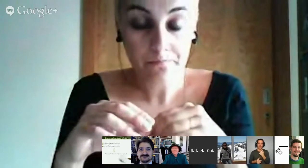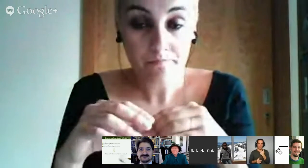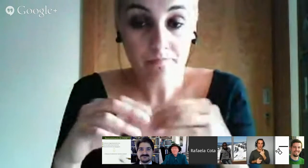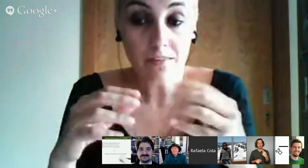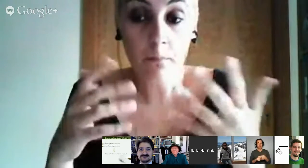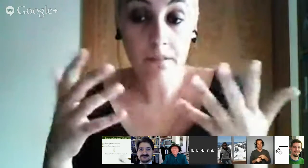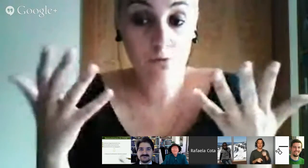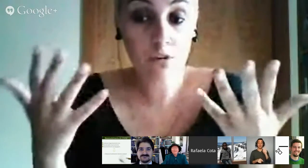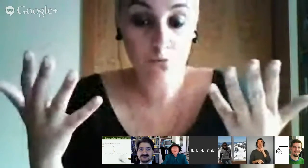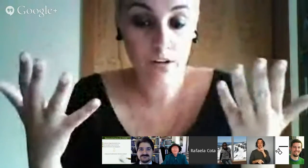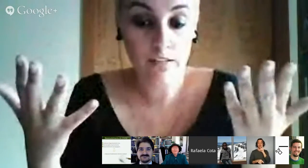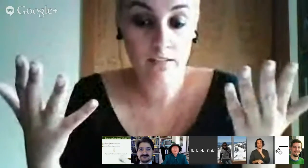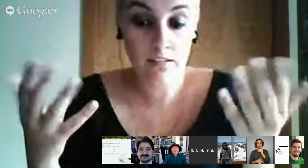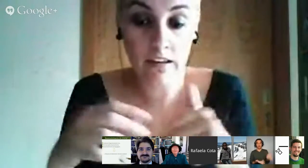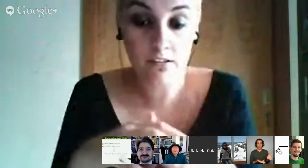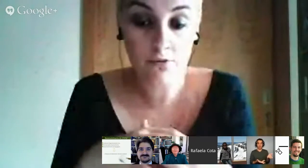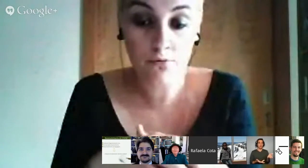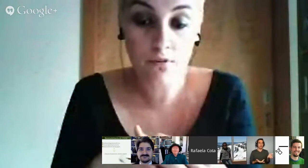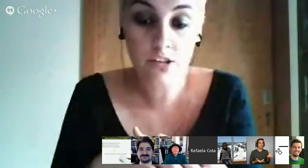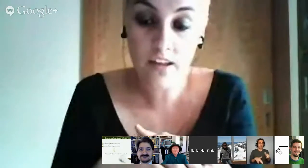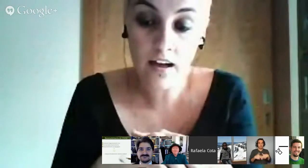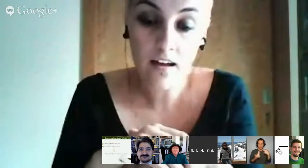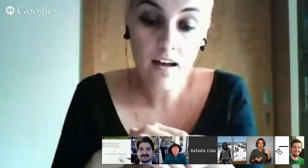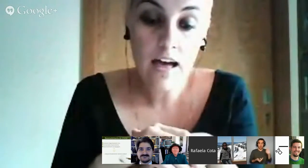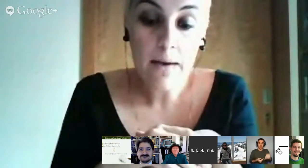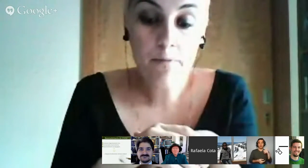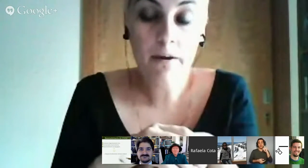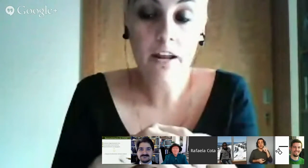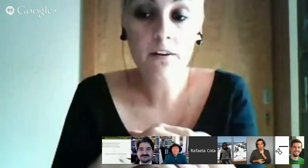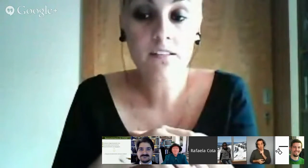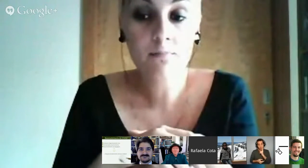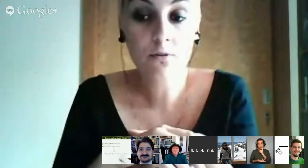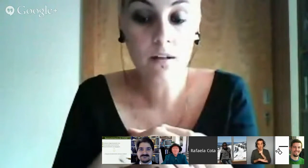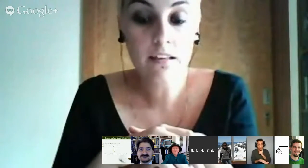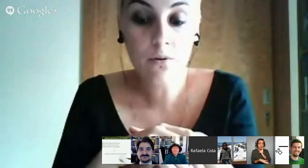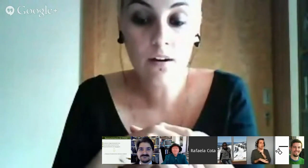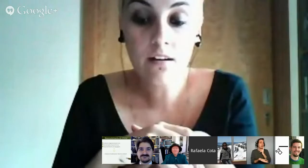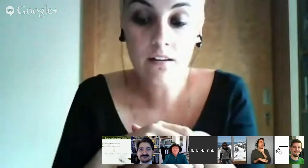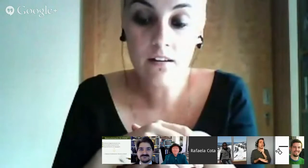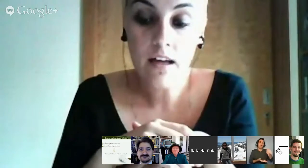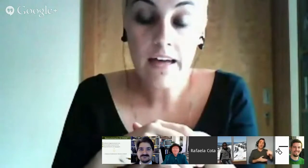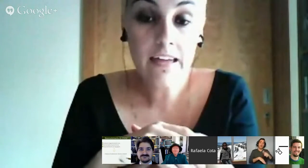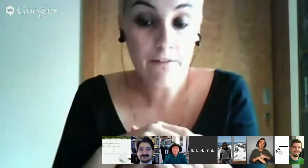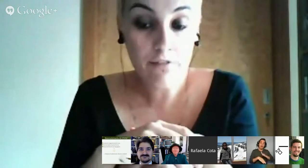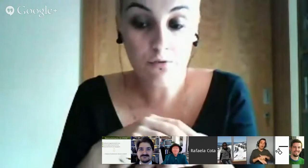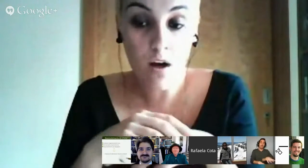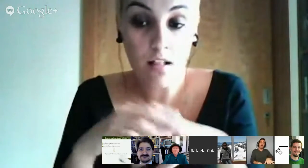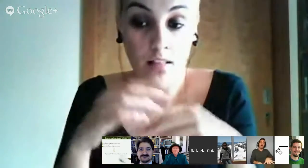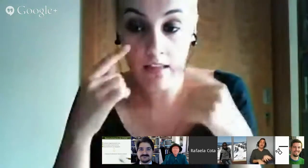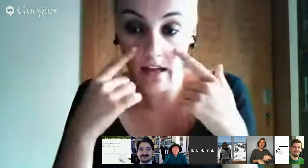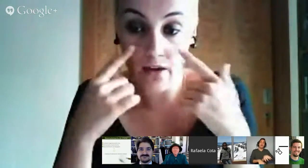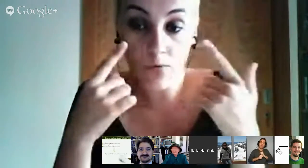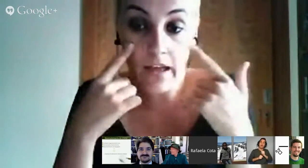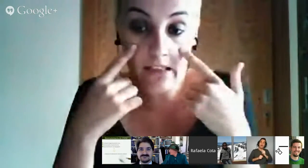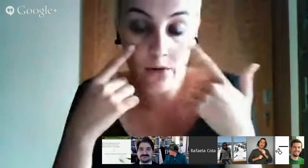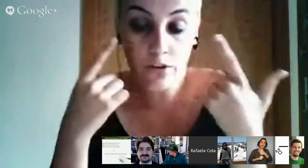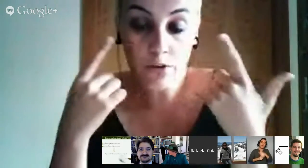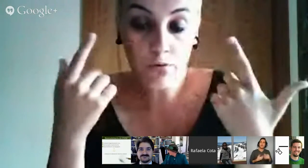pela sua natureza, criança surda está parada para receber uma língua que é visual, que é um input